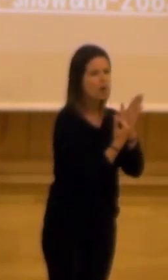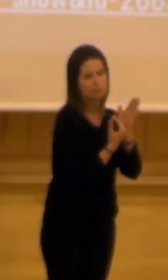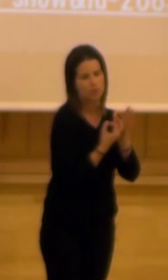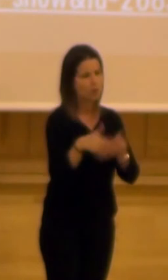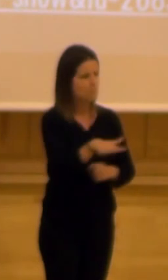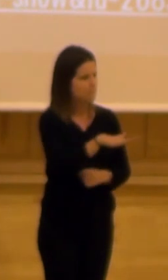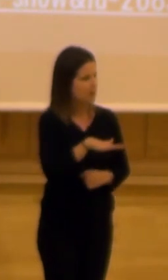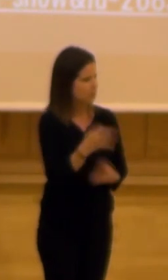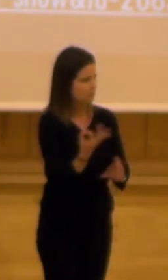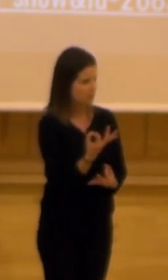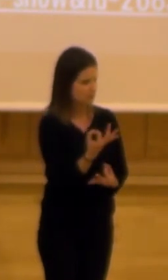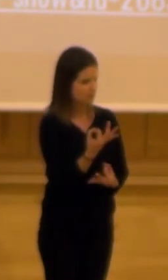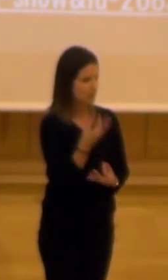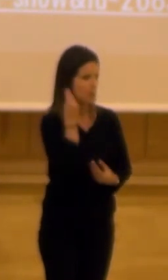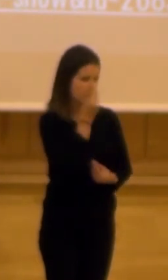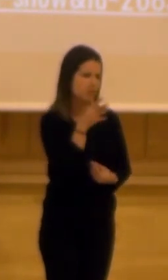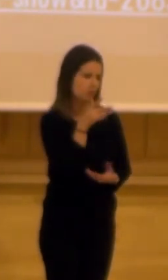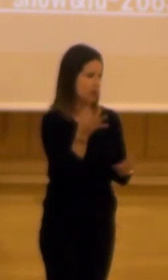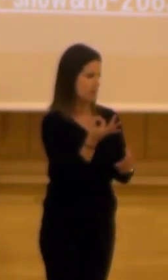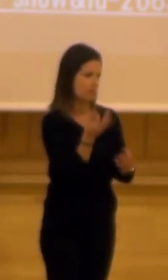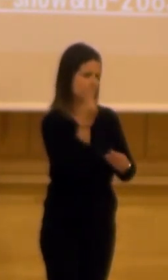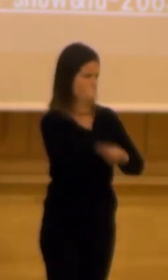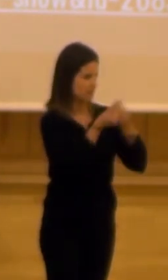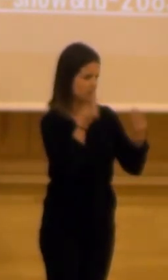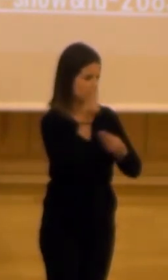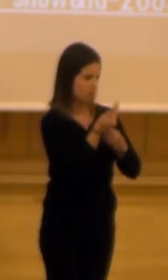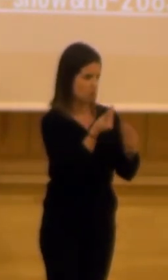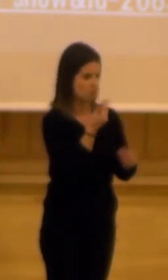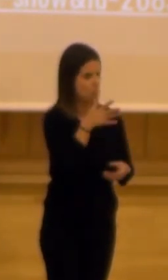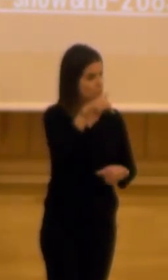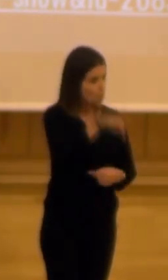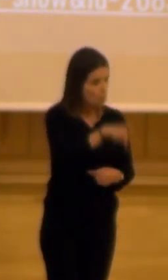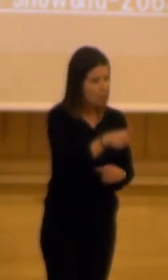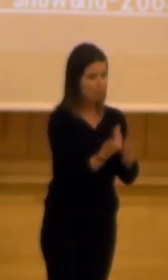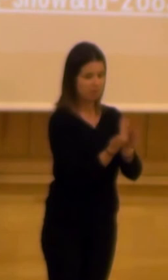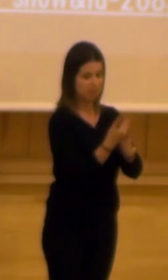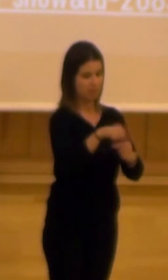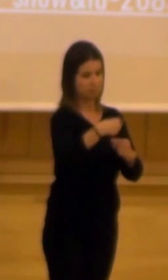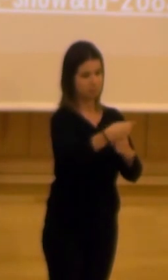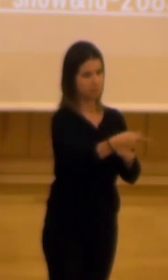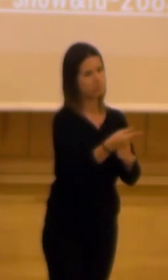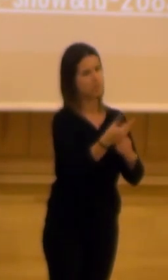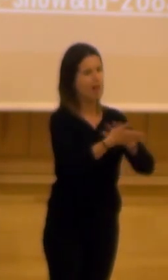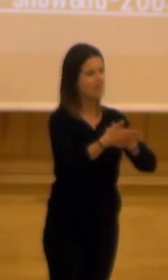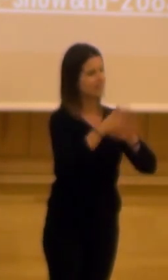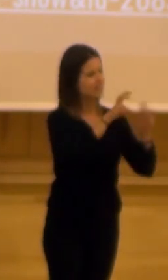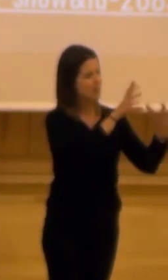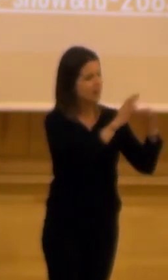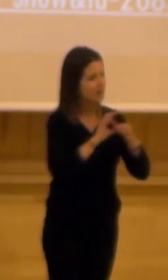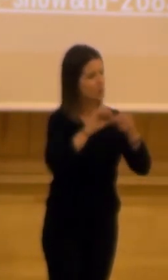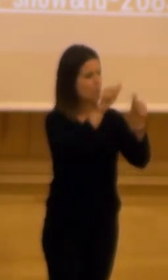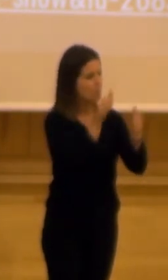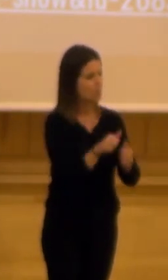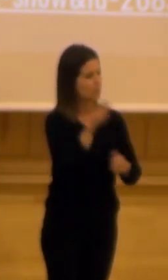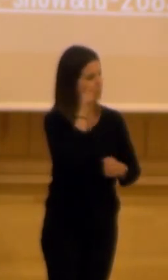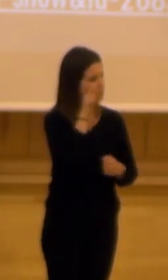barrios y no sé creo que es momento de pensarlo por tanto hoy estos días hablaréis de ese modelo vinculado al